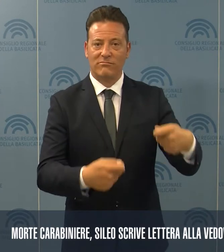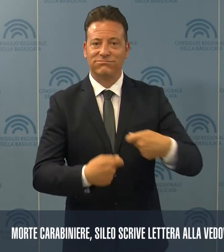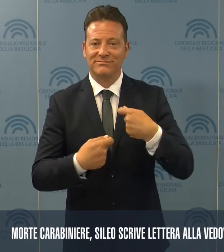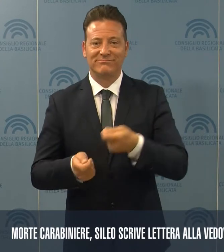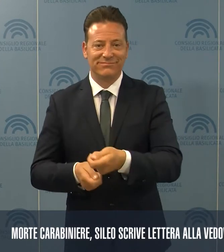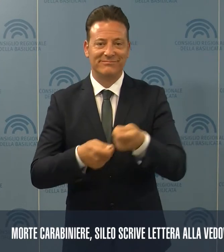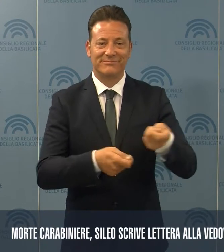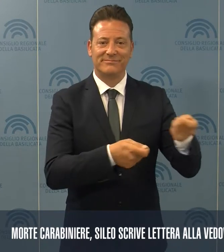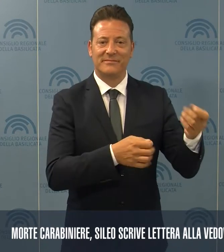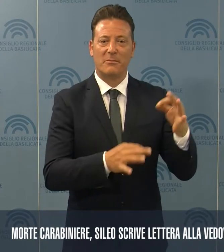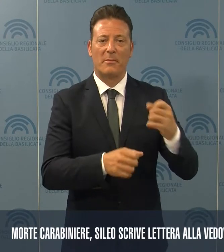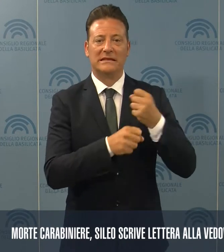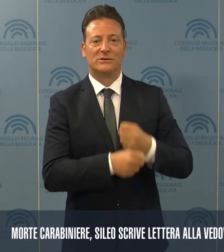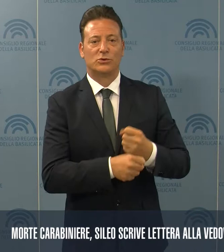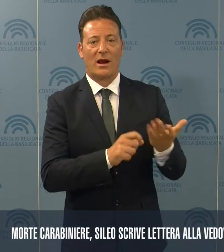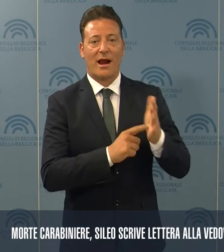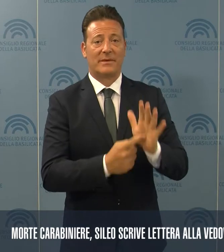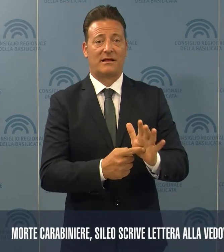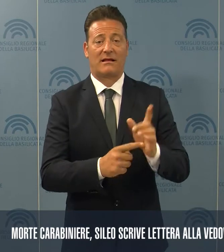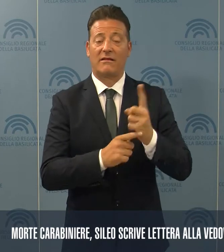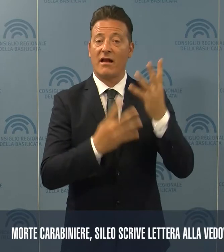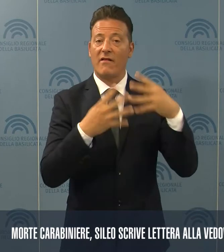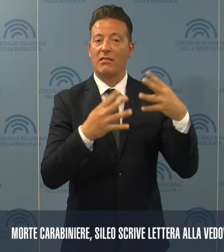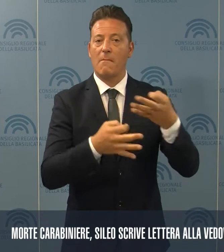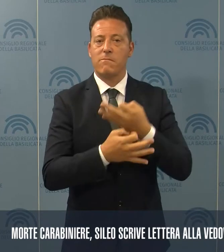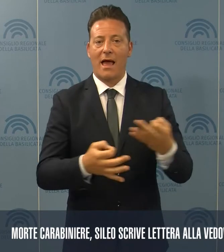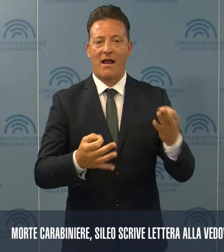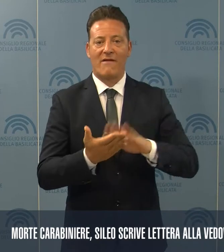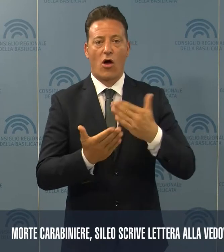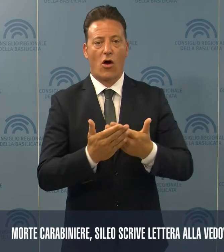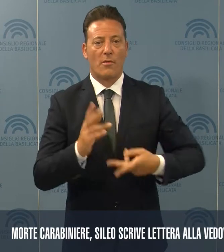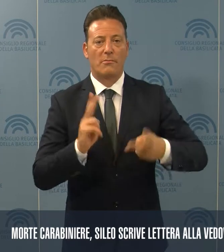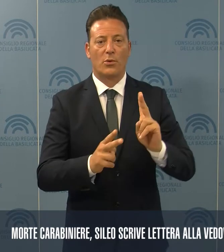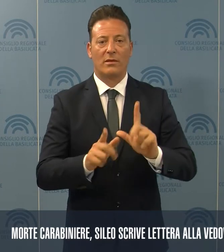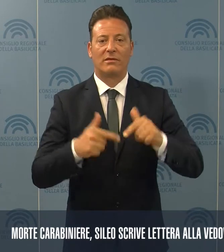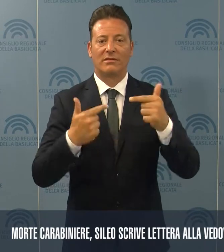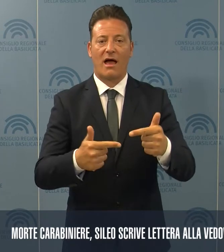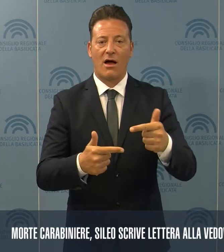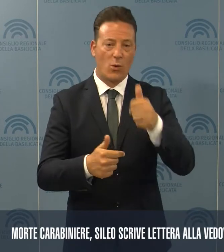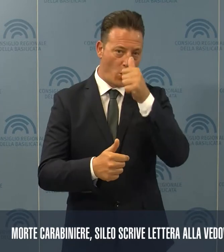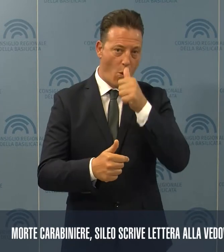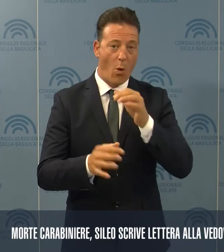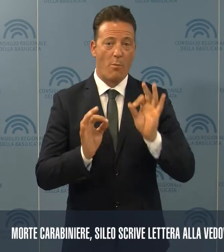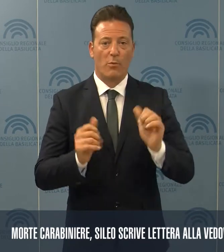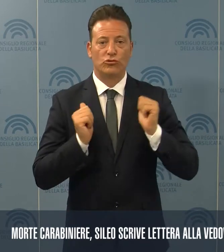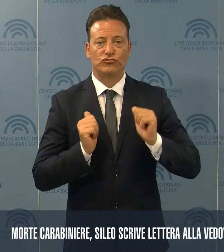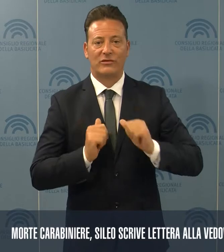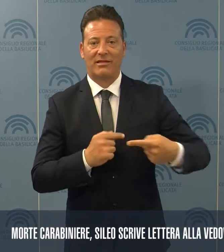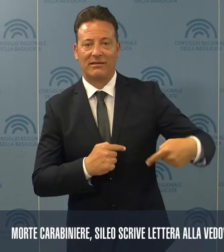rappresenta le istituzioni a riflettere e valorizzare l'alto compito che ci è stato consegnato